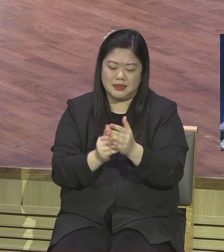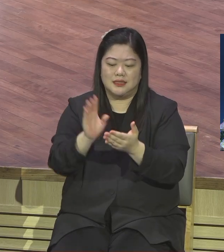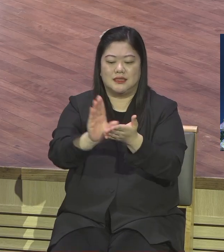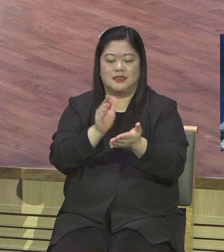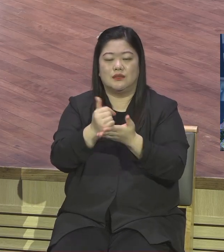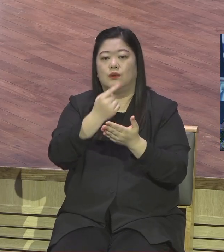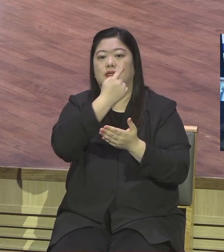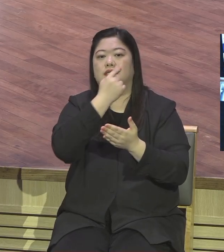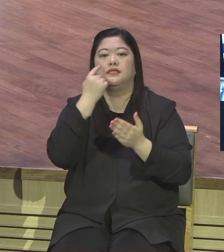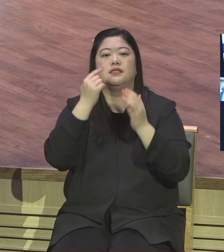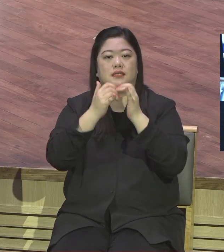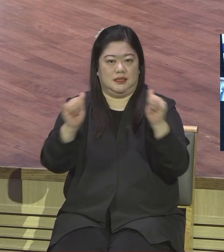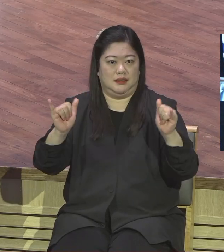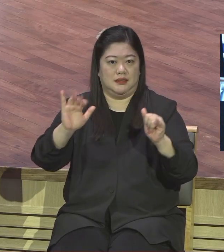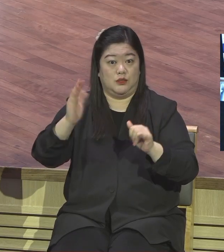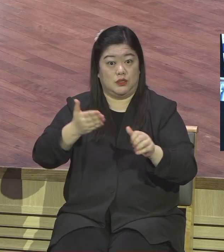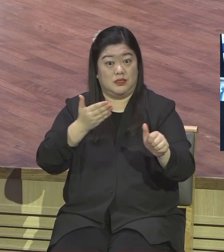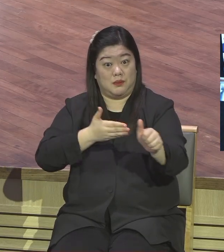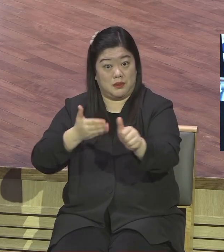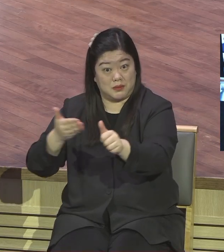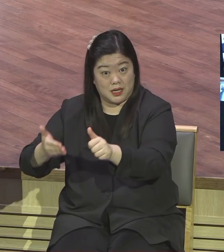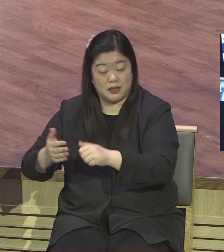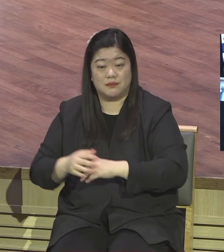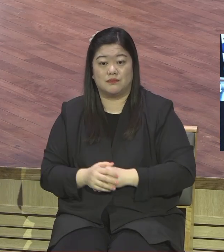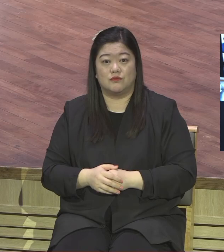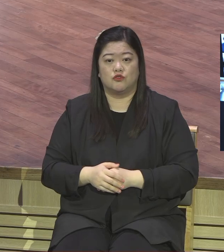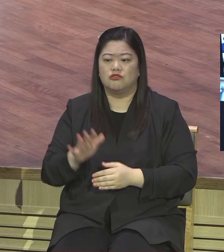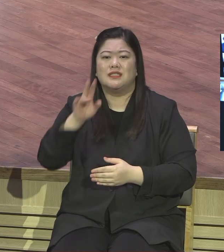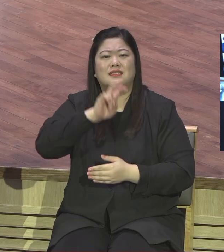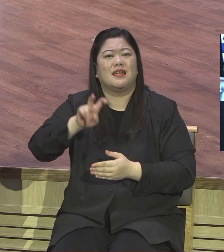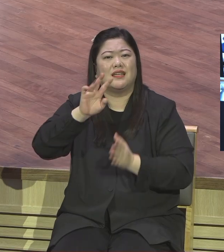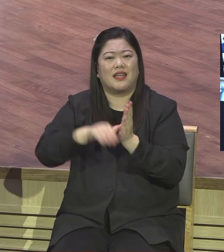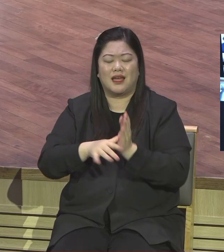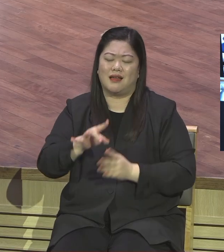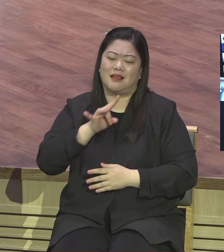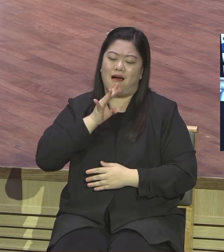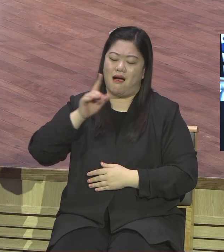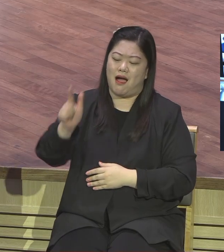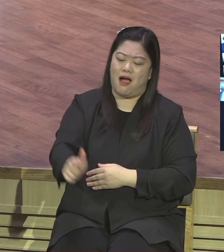바랍니다 단 하루를 살아도